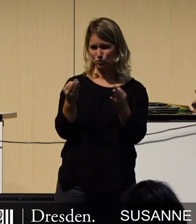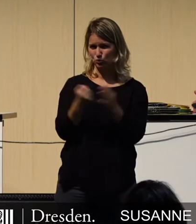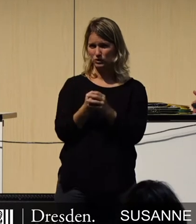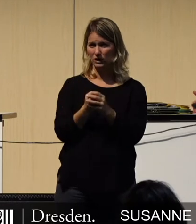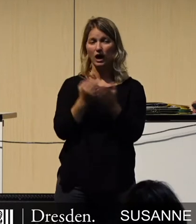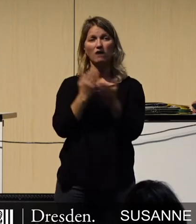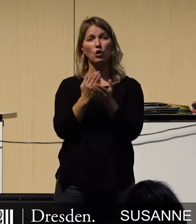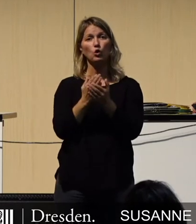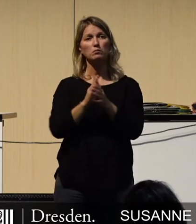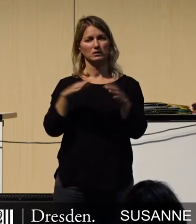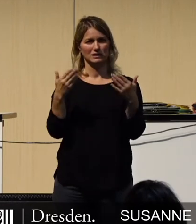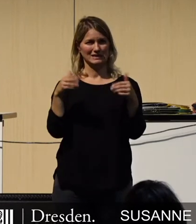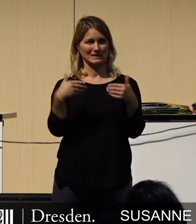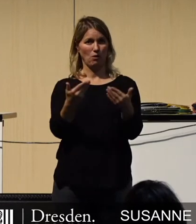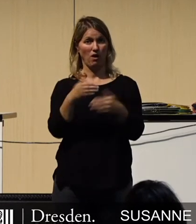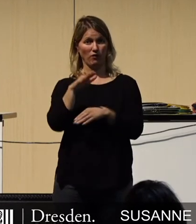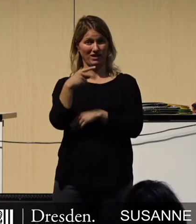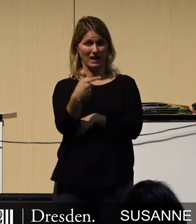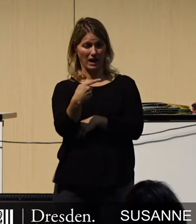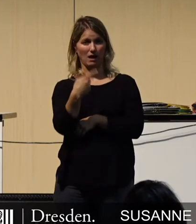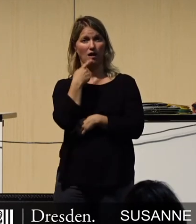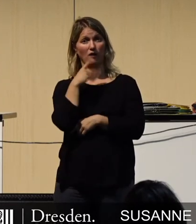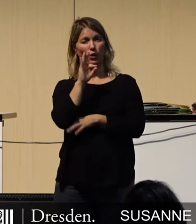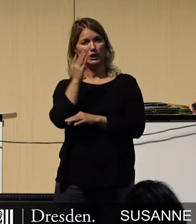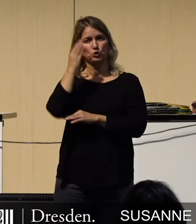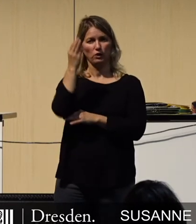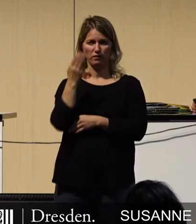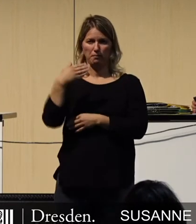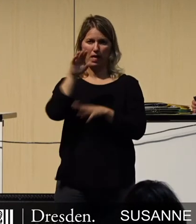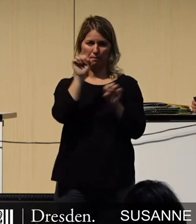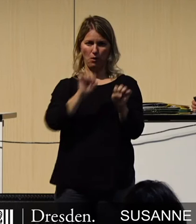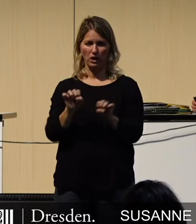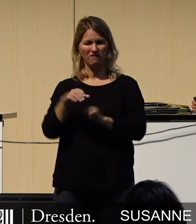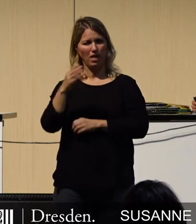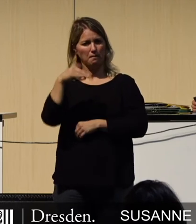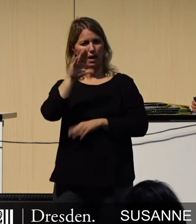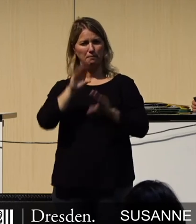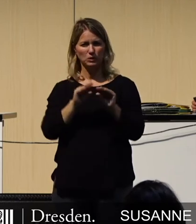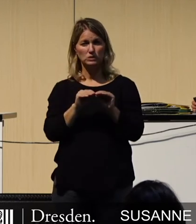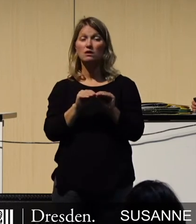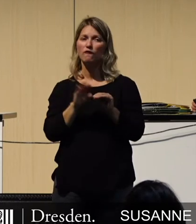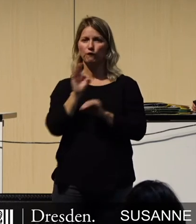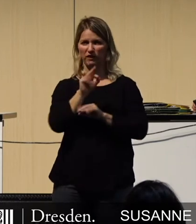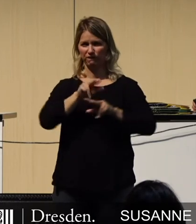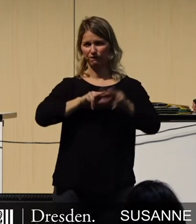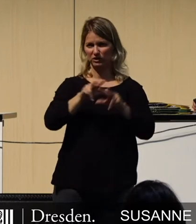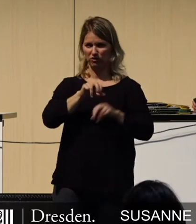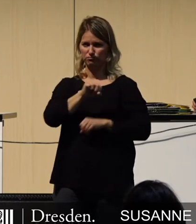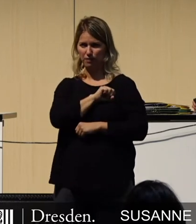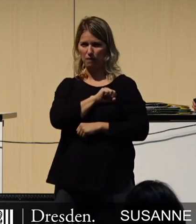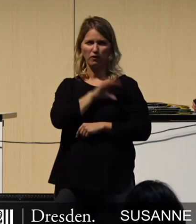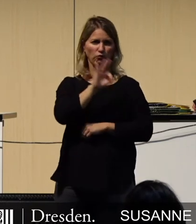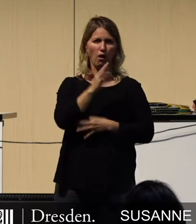zukunftsweisenden Möglichkeiten der 5G-Technologie nützen doch hauptsächlich der Wirtschaft, nämlich in der